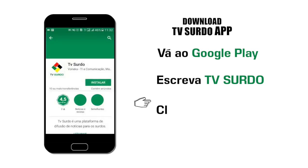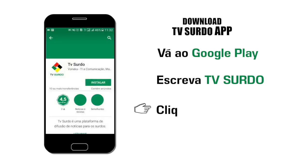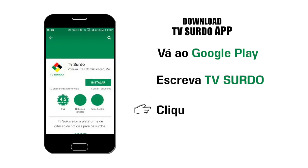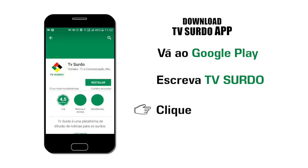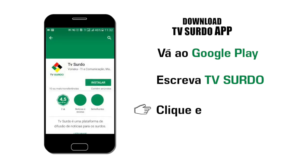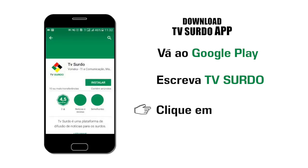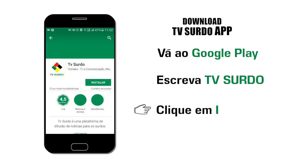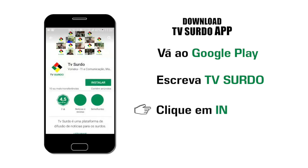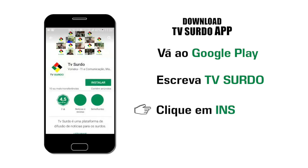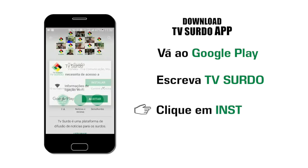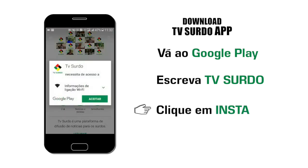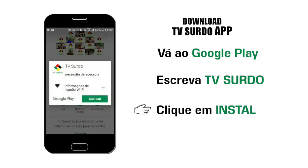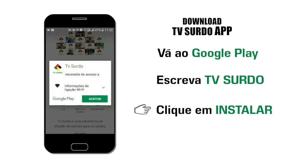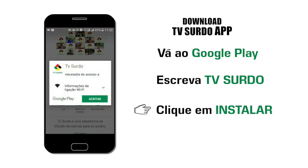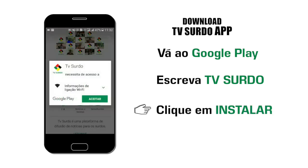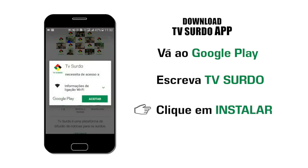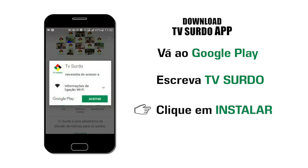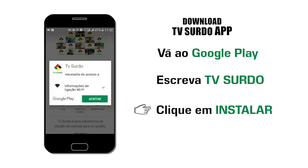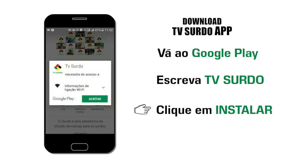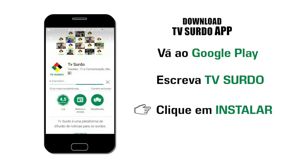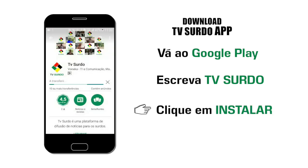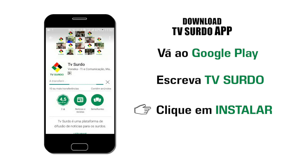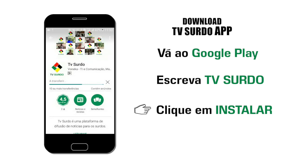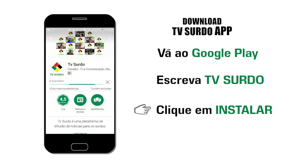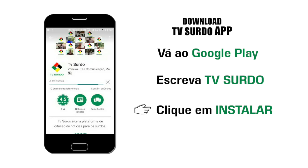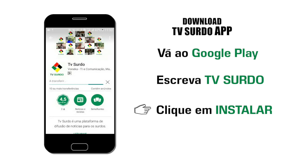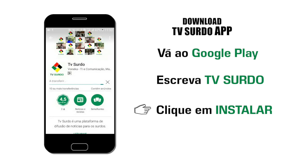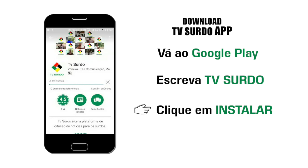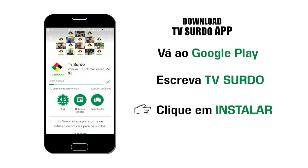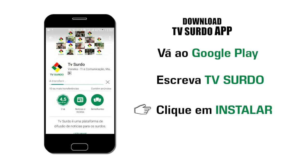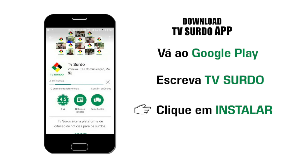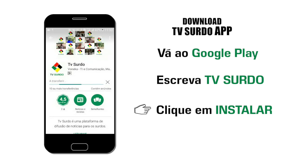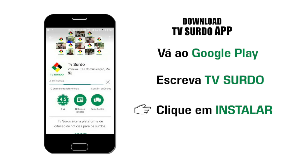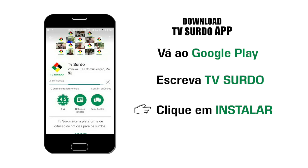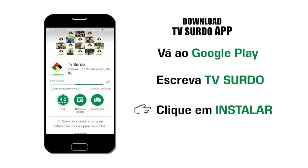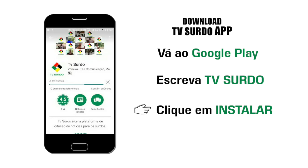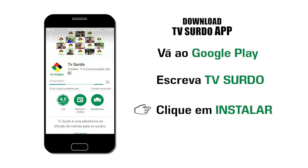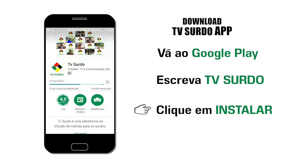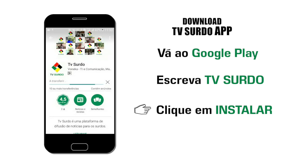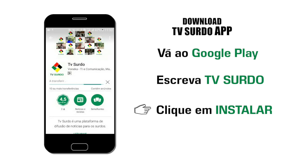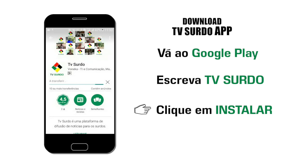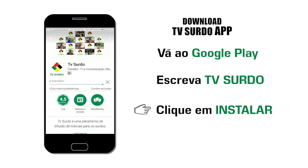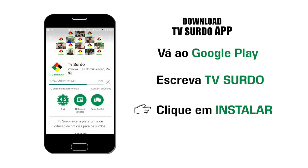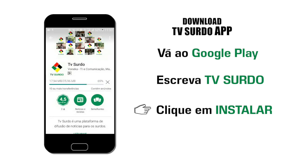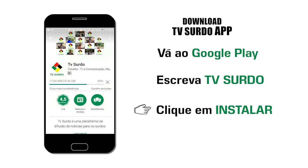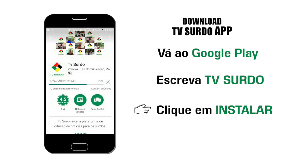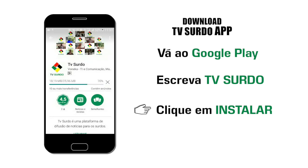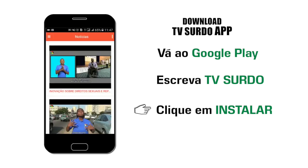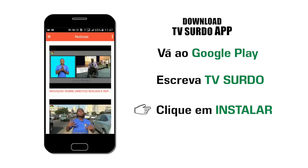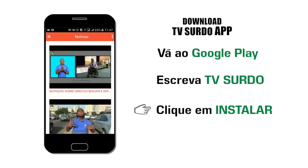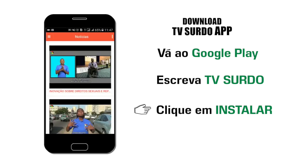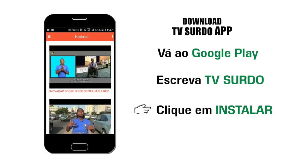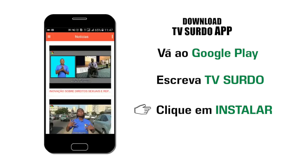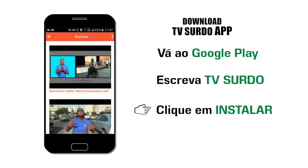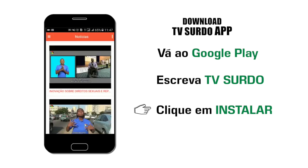Clique no ícone com o emblema da TV Surdo e de seguida e de instale. E já está.